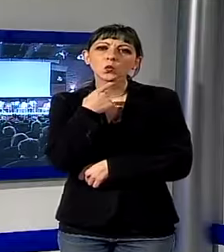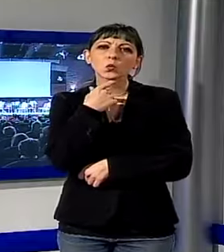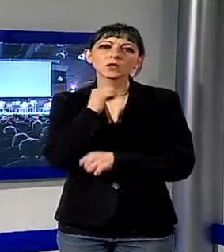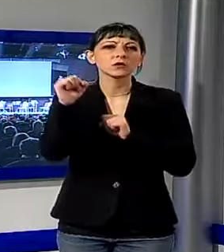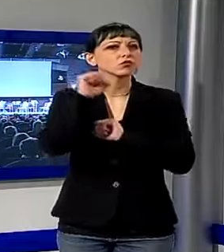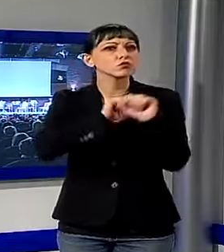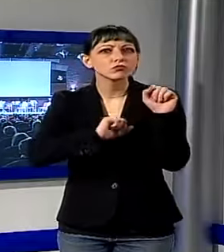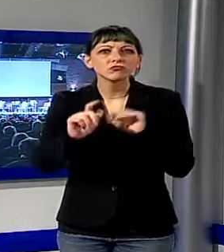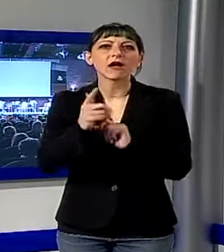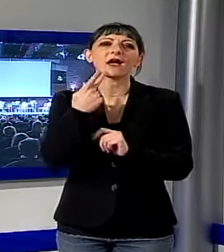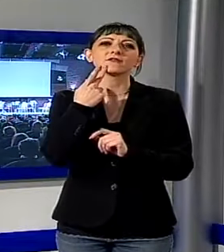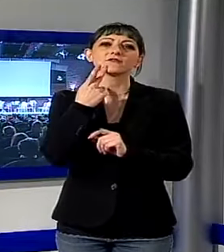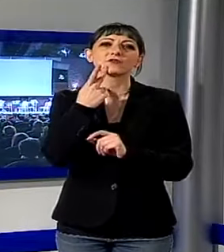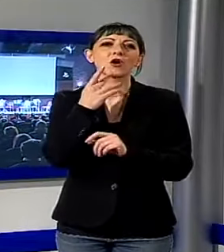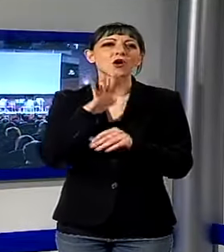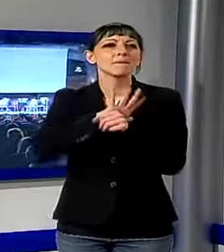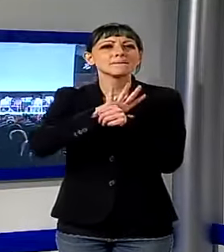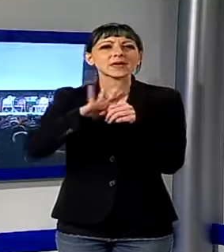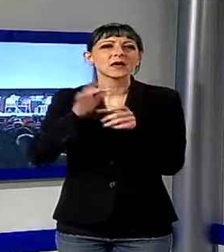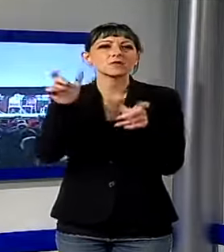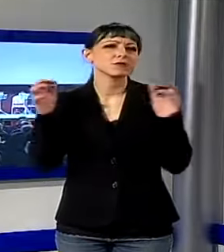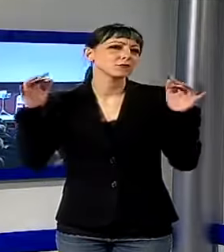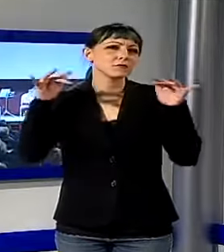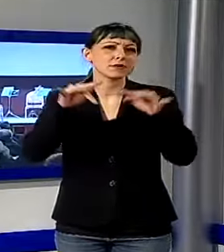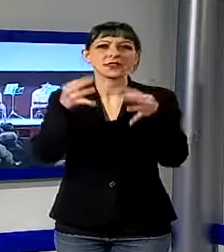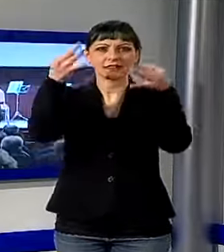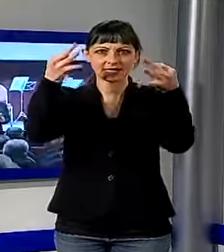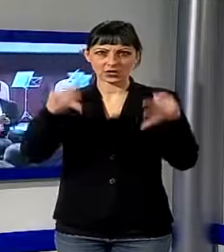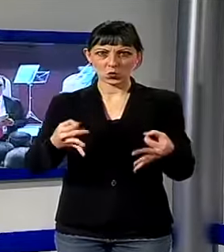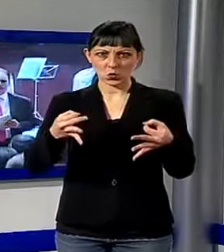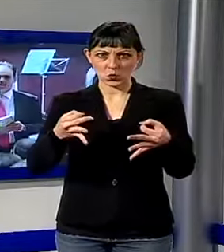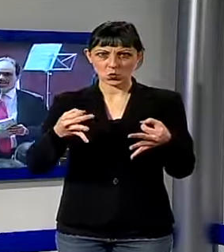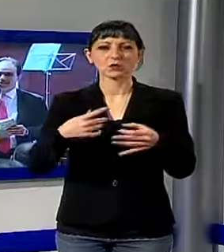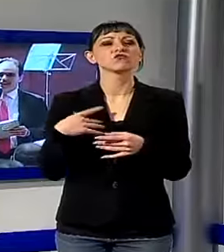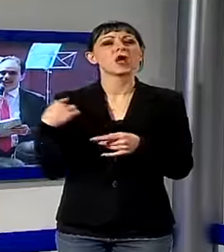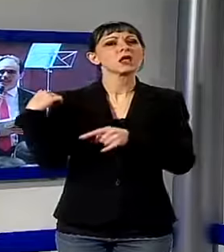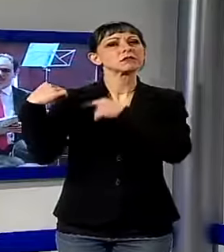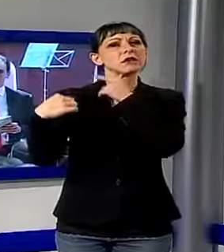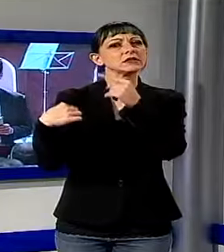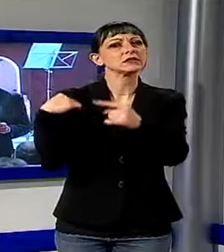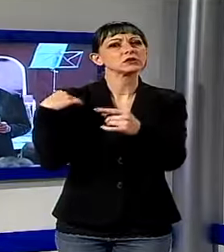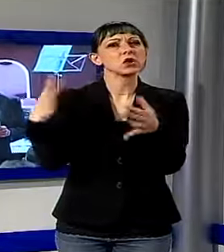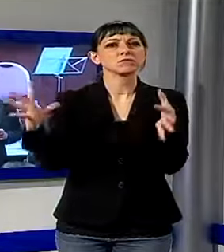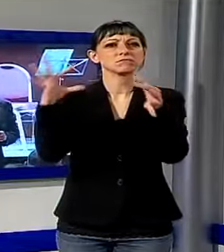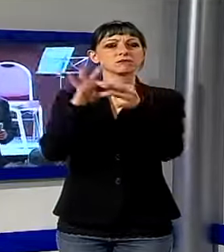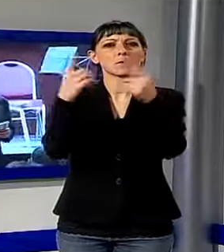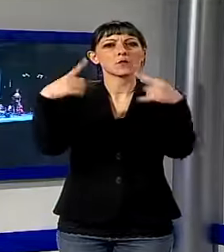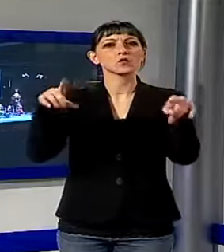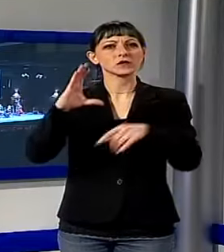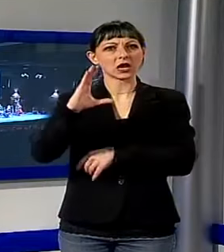tutto esaurito come anticipato dopo una lunga tradizione legata alla musica classica il concerto si apre la musica pop con uno